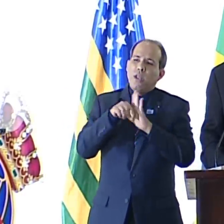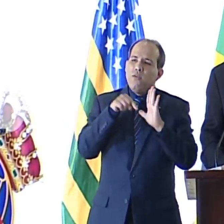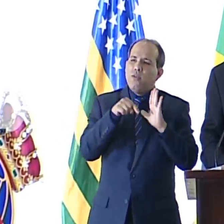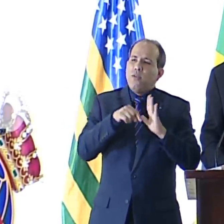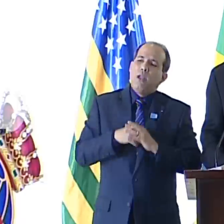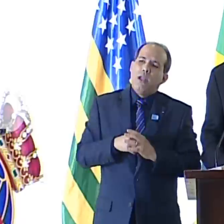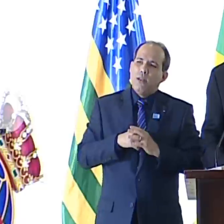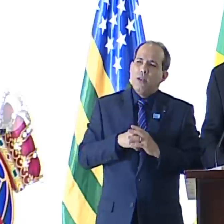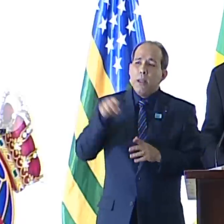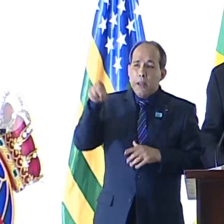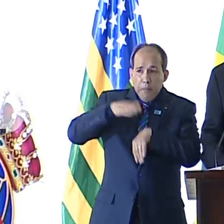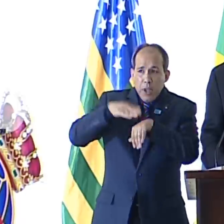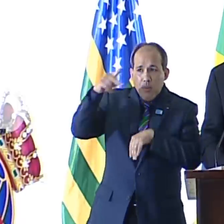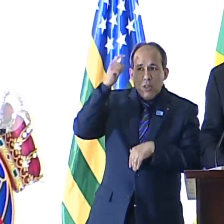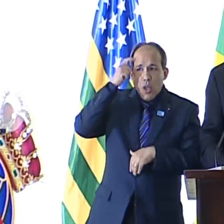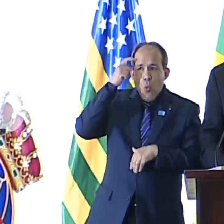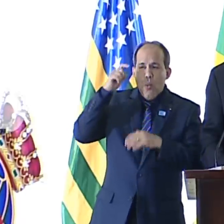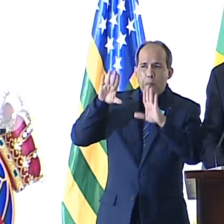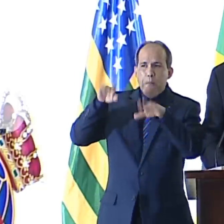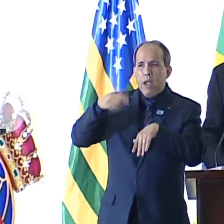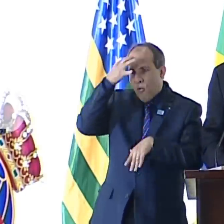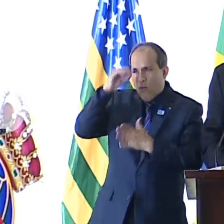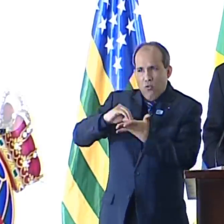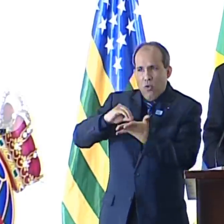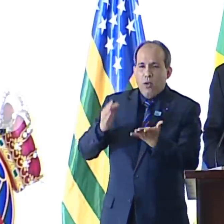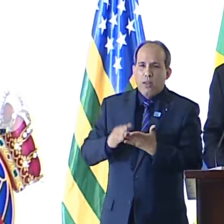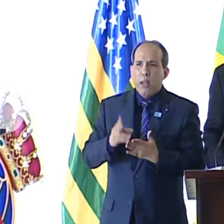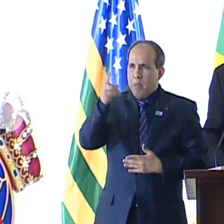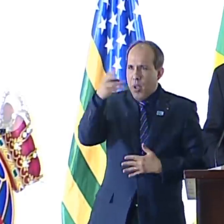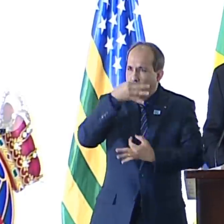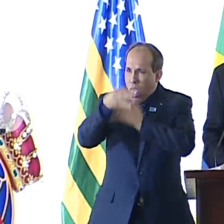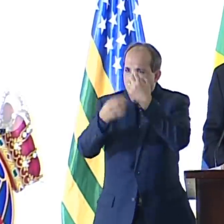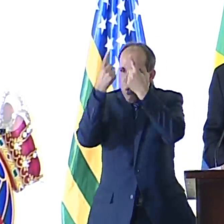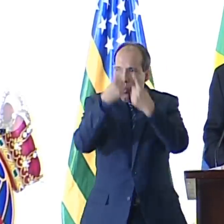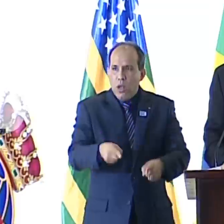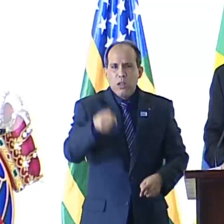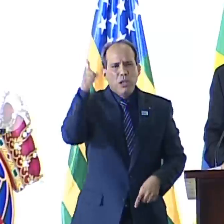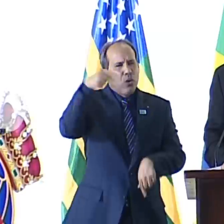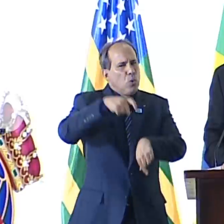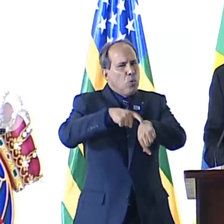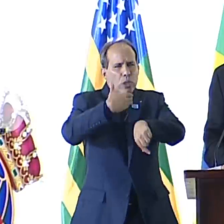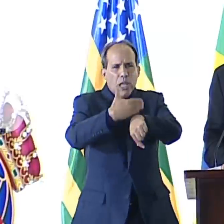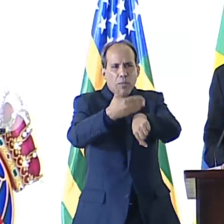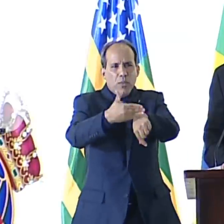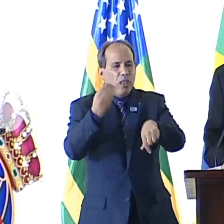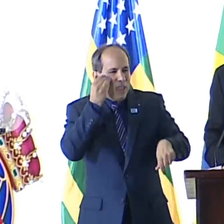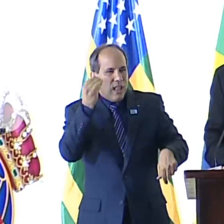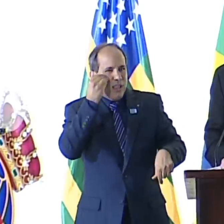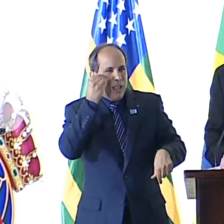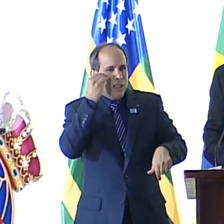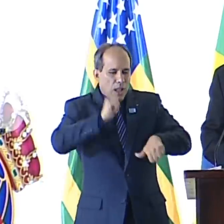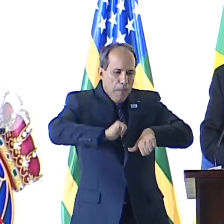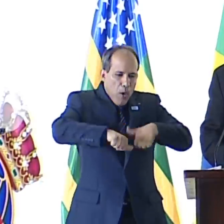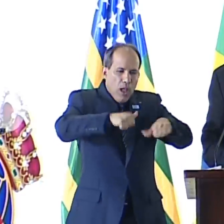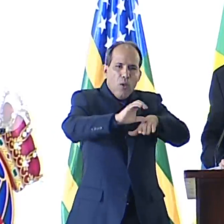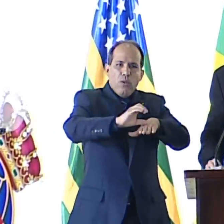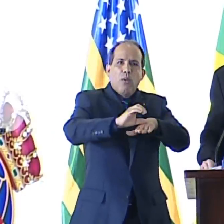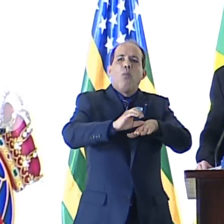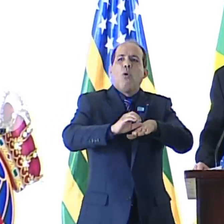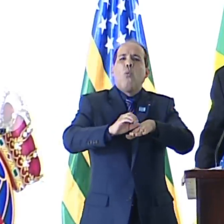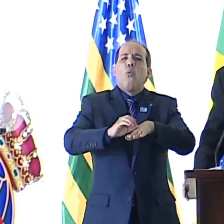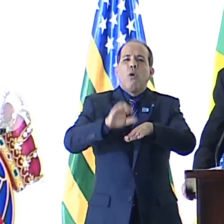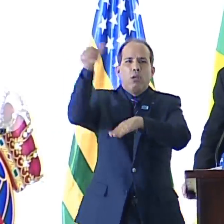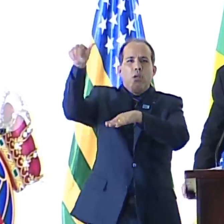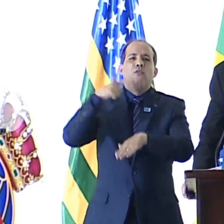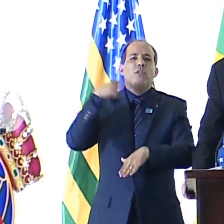pois, em alguns casos, esses mesmos críticos são pessoas que passam todo o seu tempo tentando mudar a Constituição para atender aos seus próprios